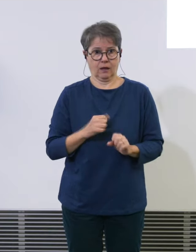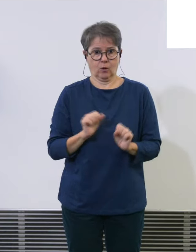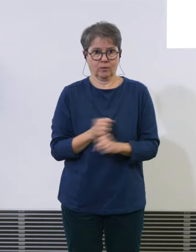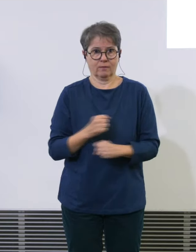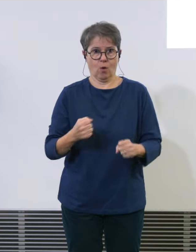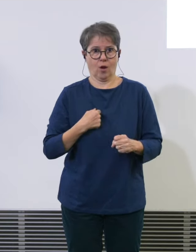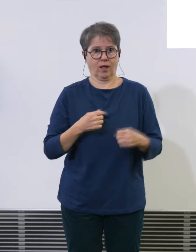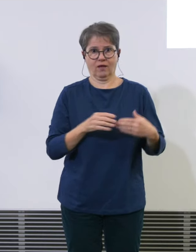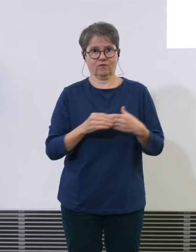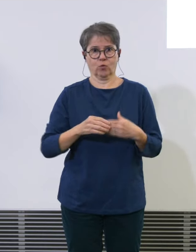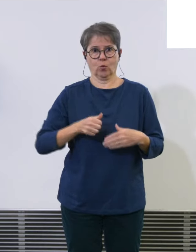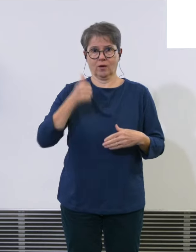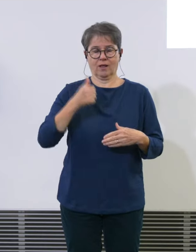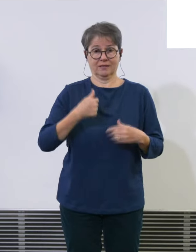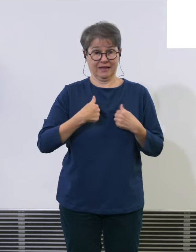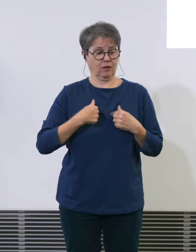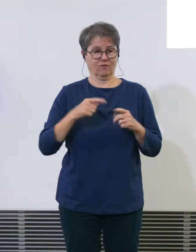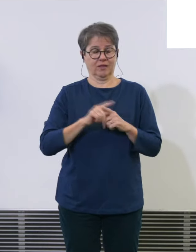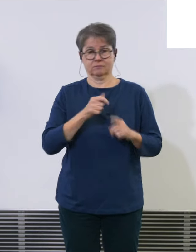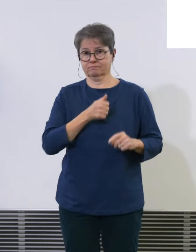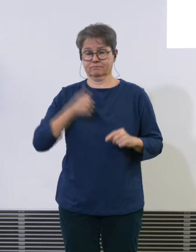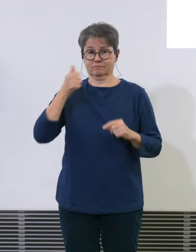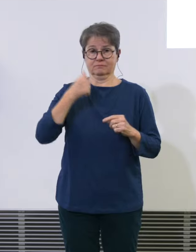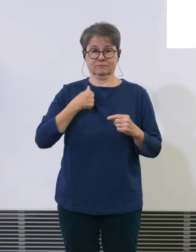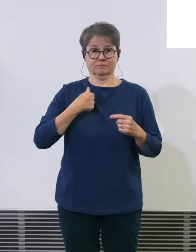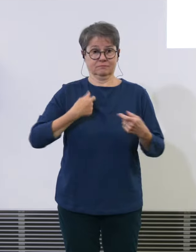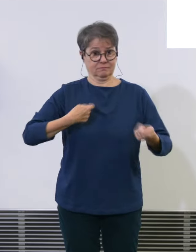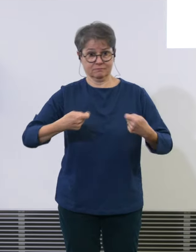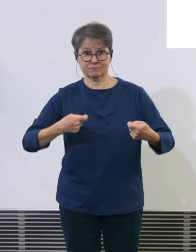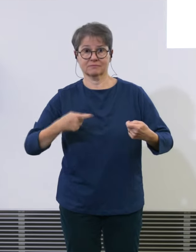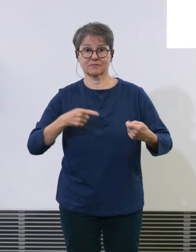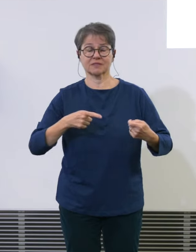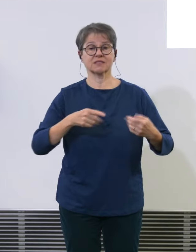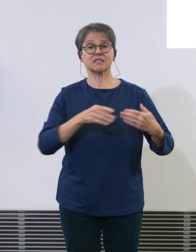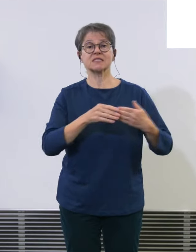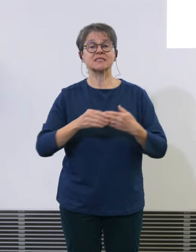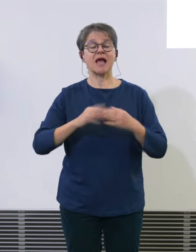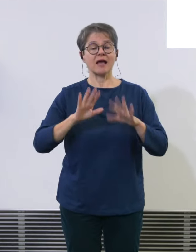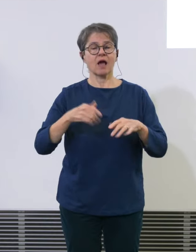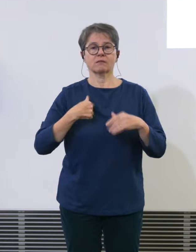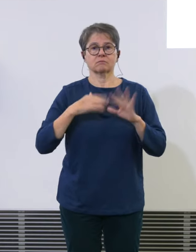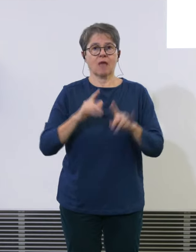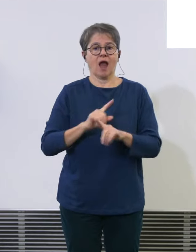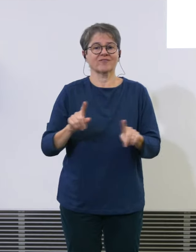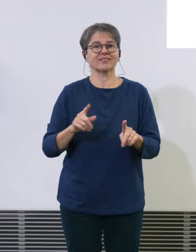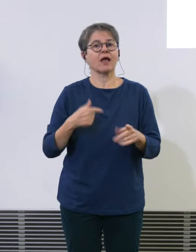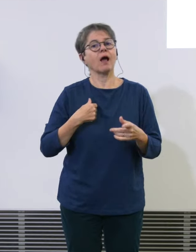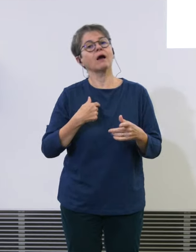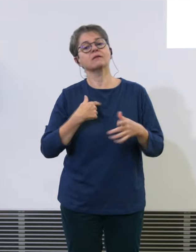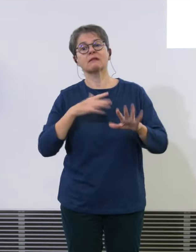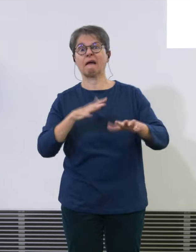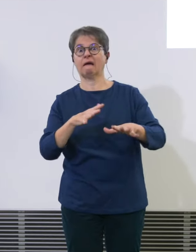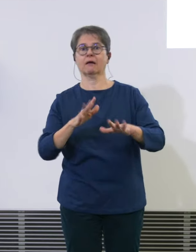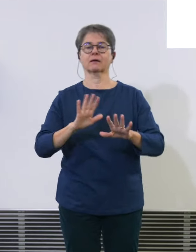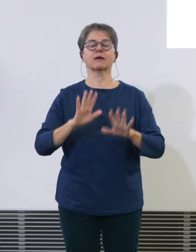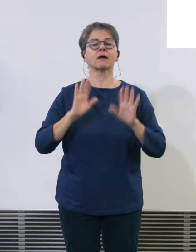Ultim Accountable bin der Skyguide, darf das nicht erlauben. Der Betrieb ist sicher, die Sicherheitsmargen